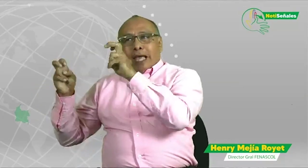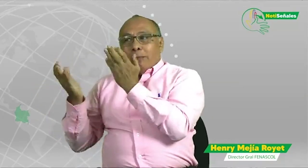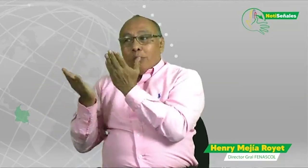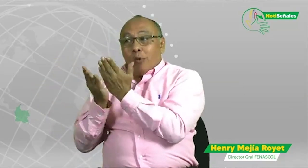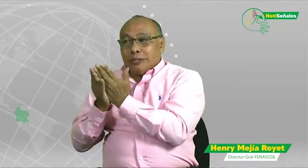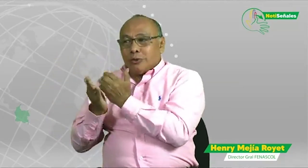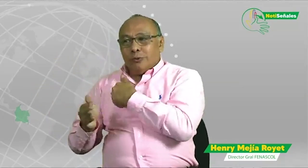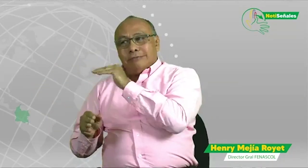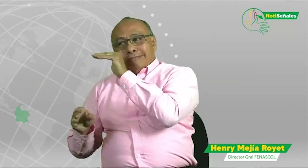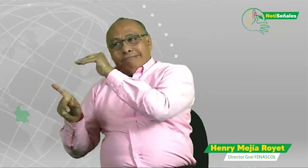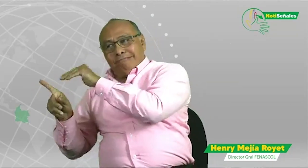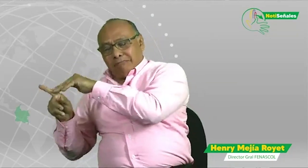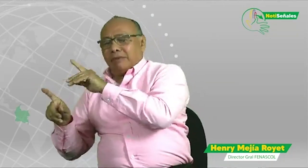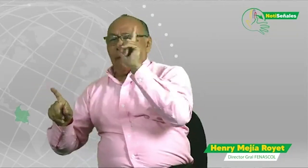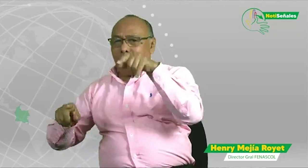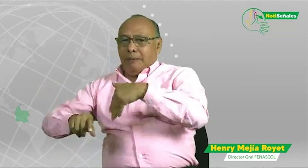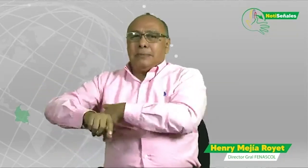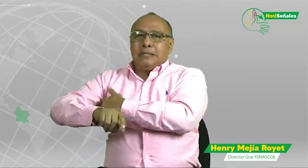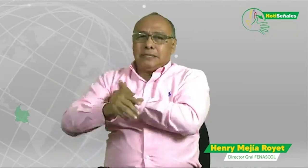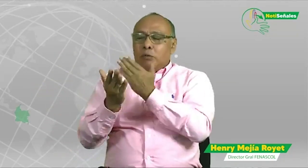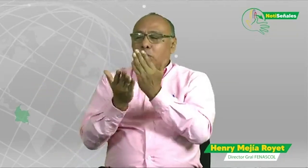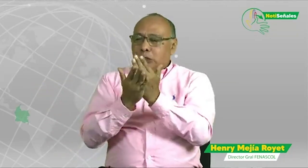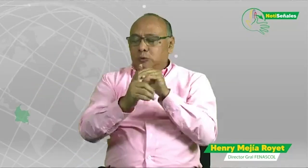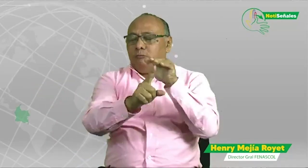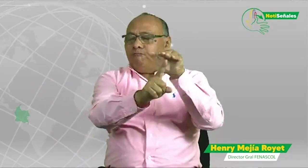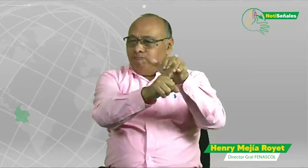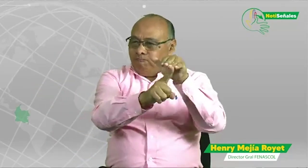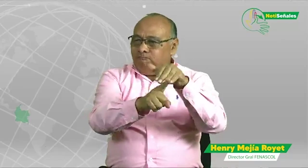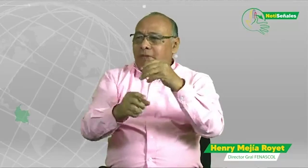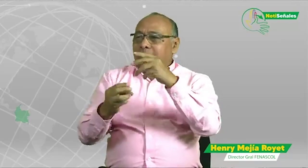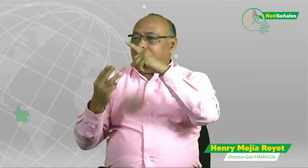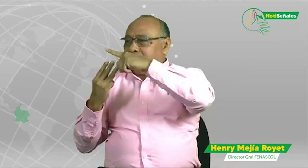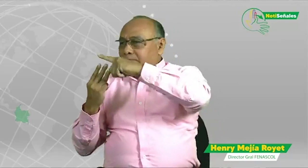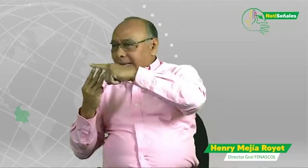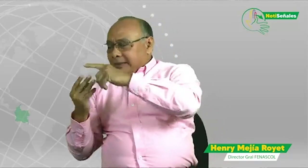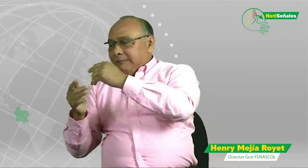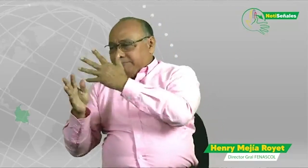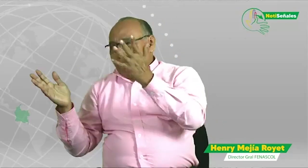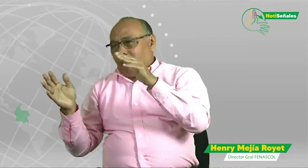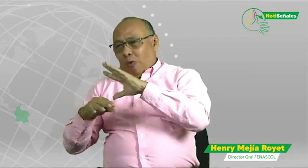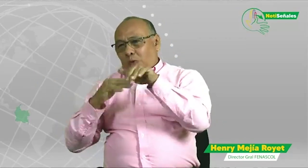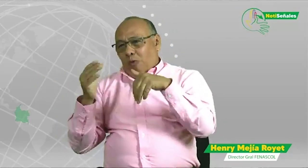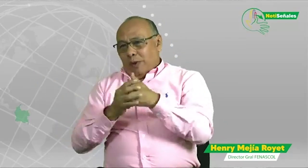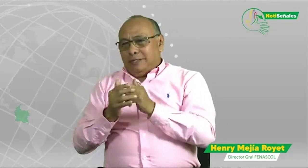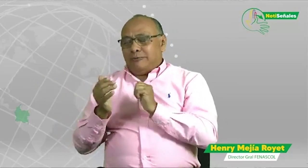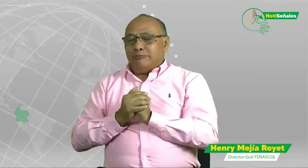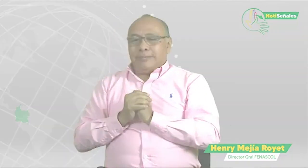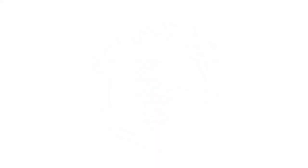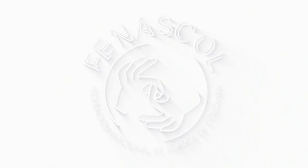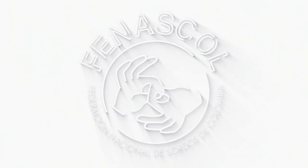comprometido nosotros seguiremos allí al lado tuyo para hablarte acerca de educación y también para hablar de